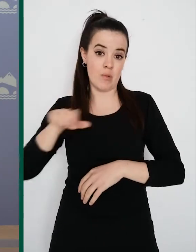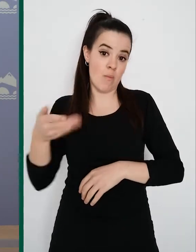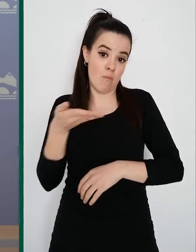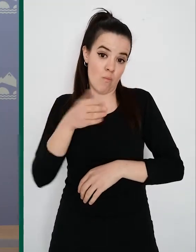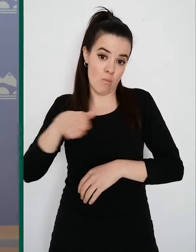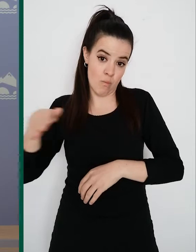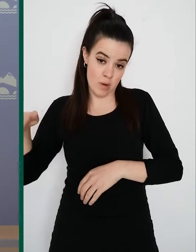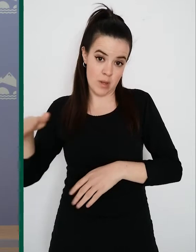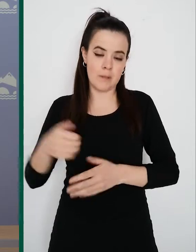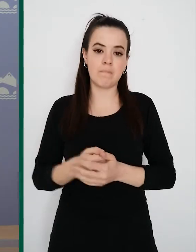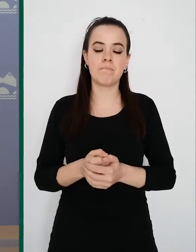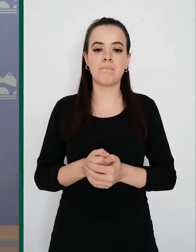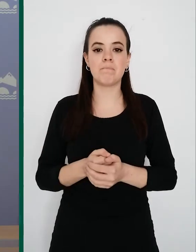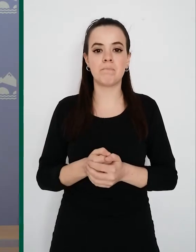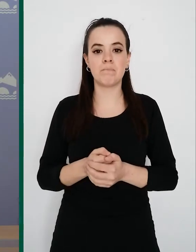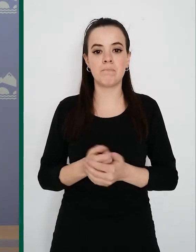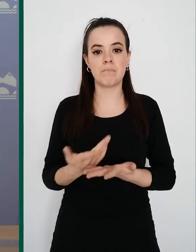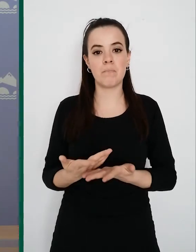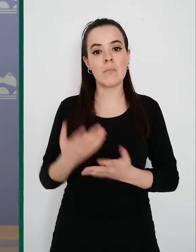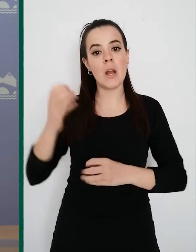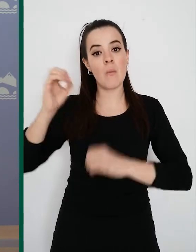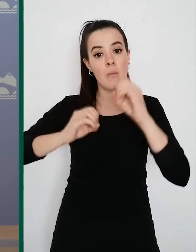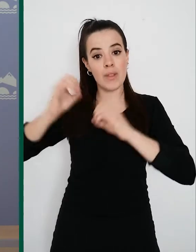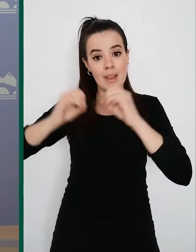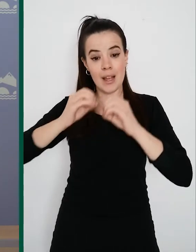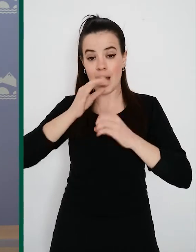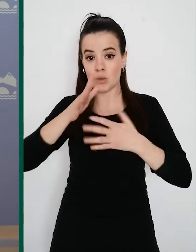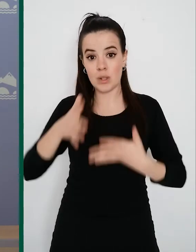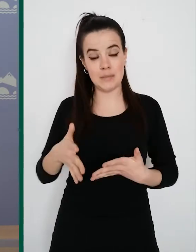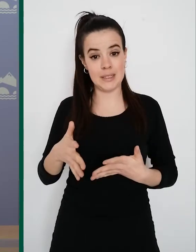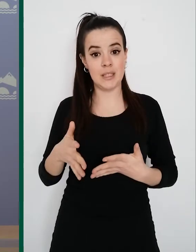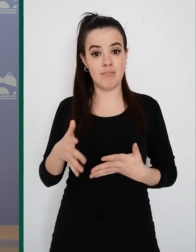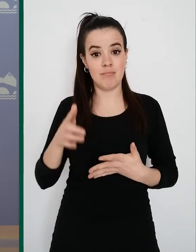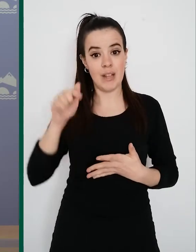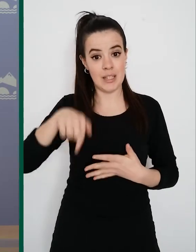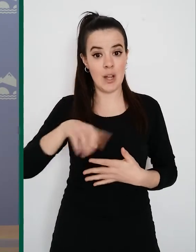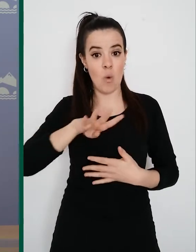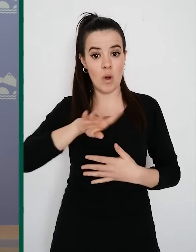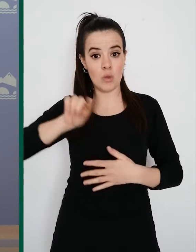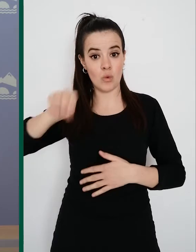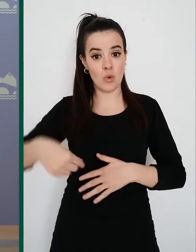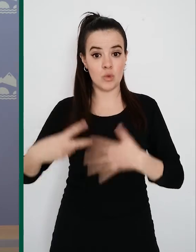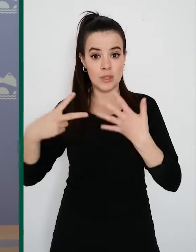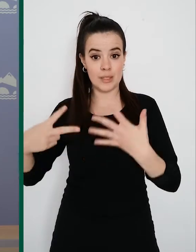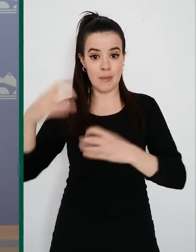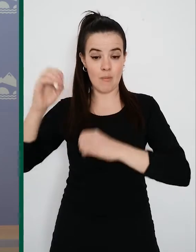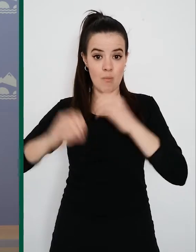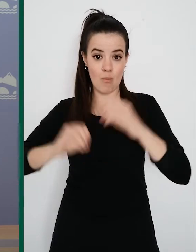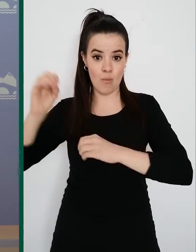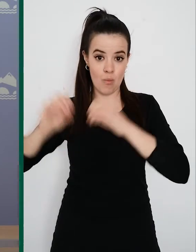cada 100 casos confirmados. Actualmente tenemos una tasa de letalidad del 4,7%, que prácticamente es